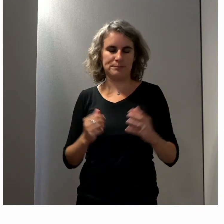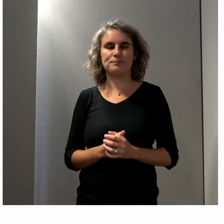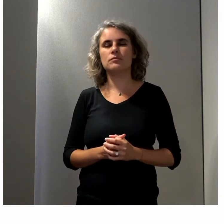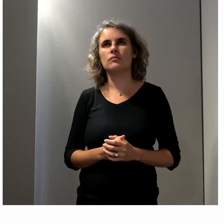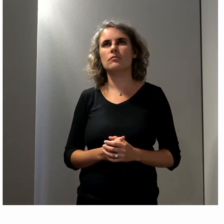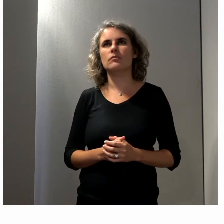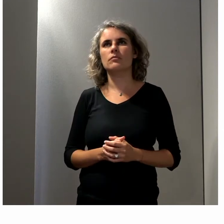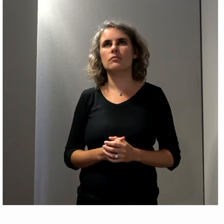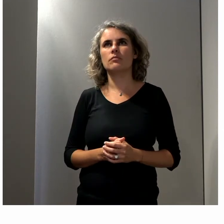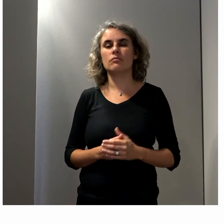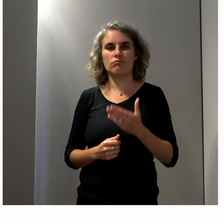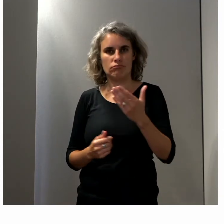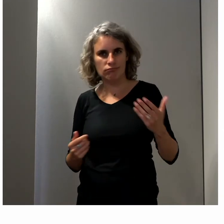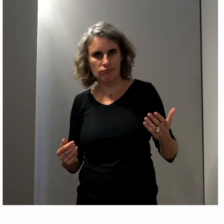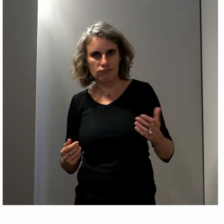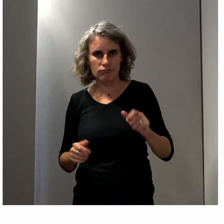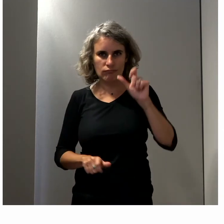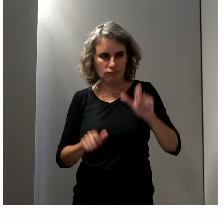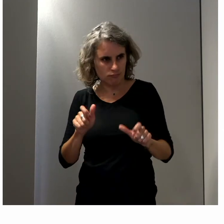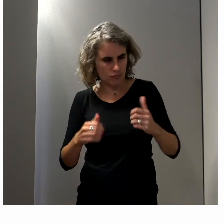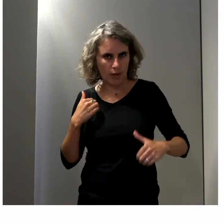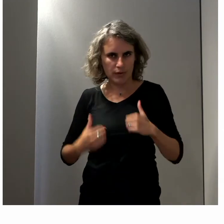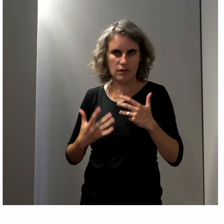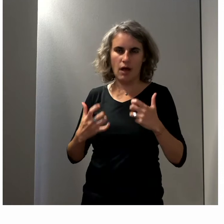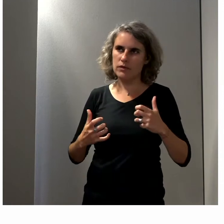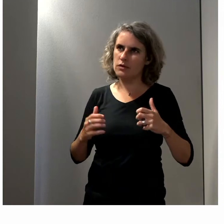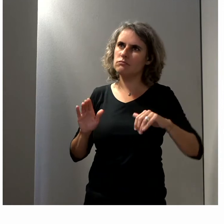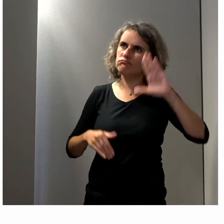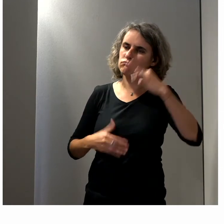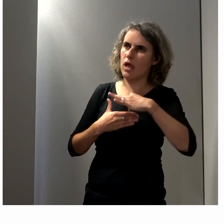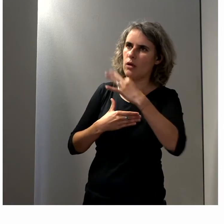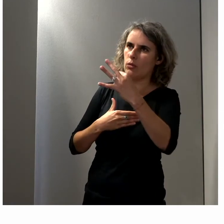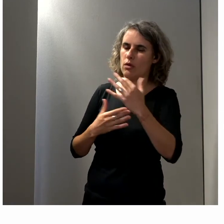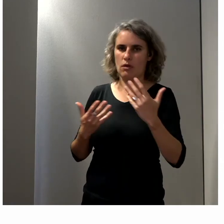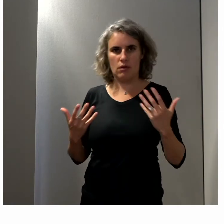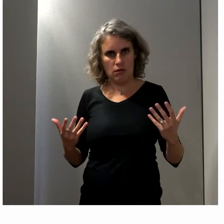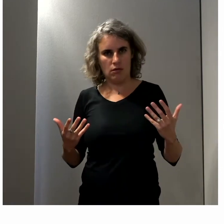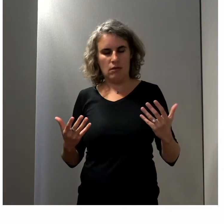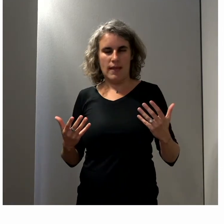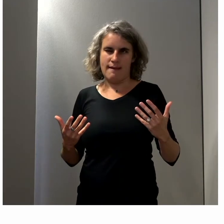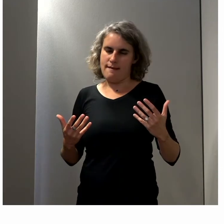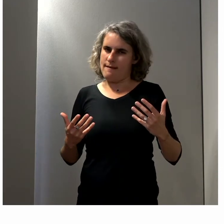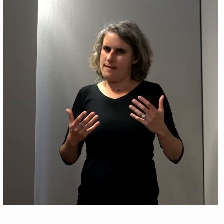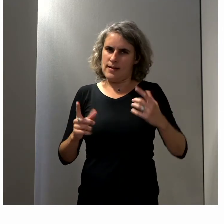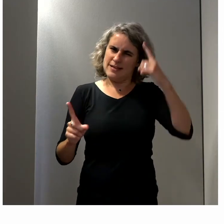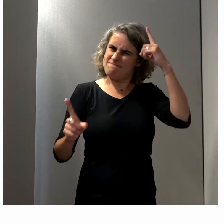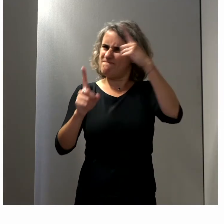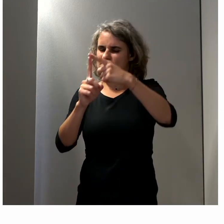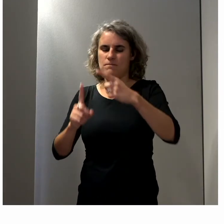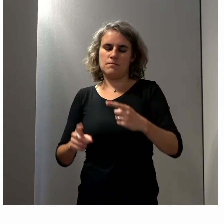cet accès aux instances locales pour les personnes handicapées, par les personnes handicapées, répond à un triple enjeu fondamental.